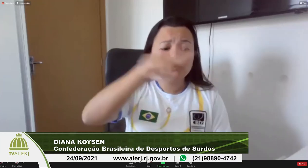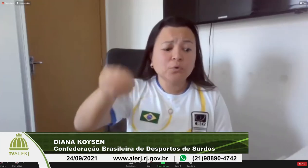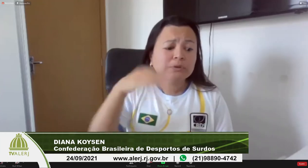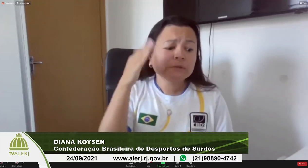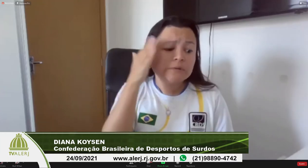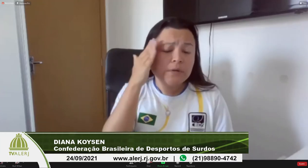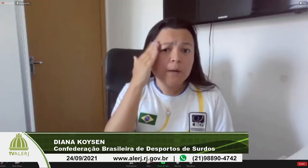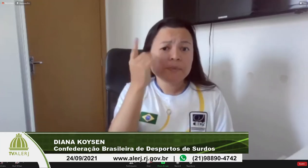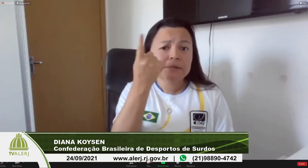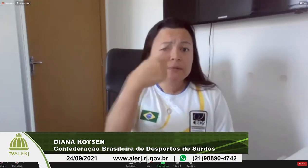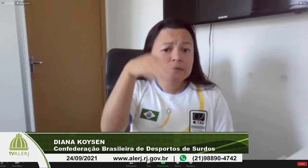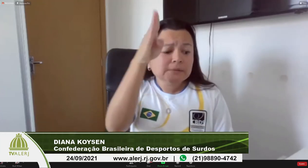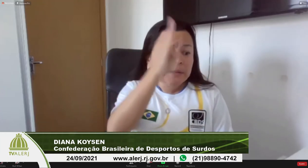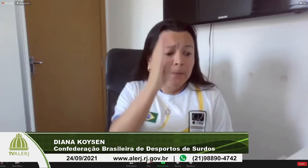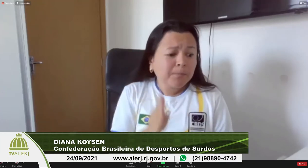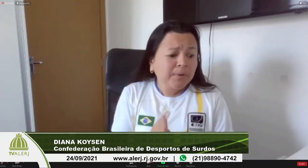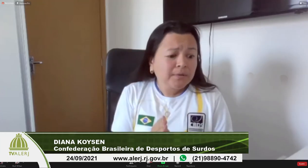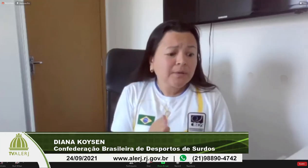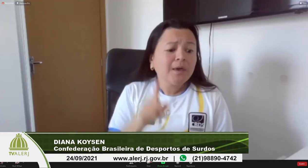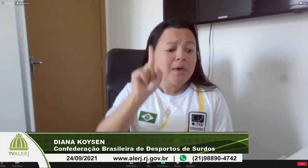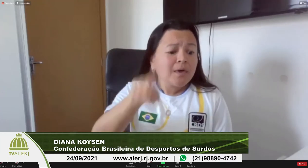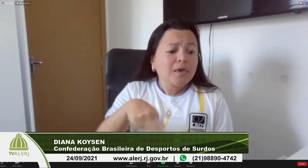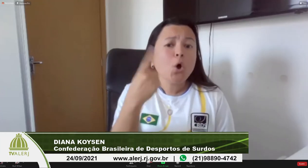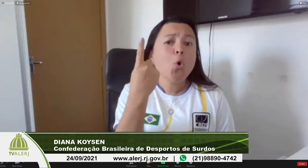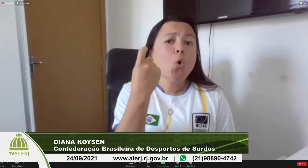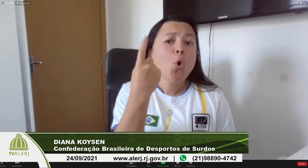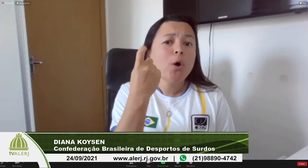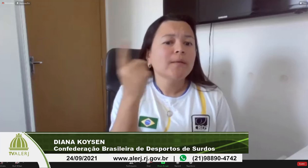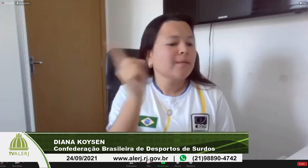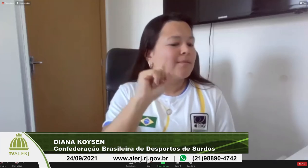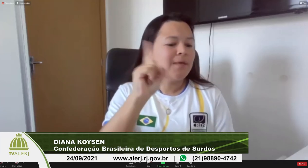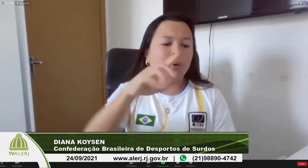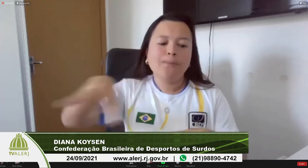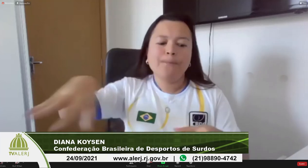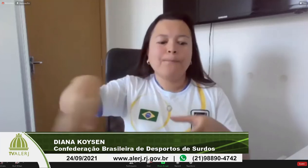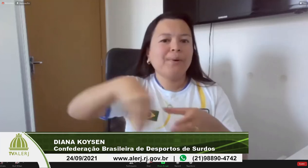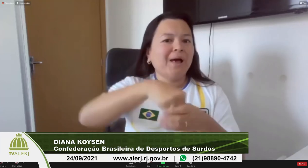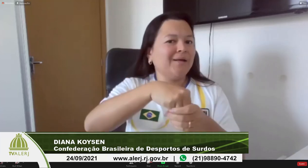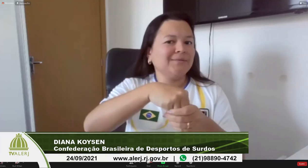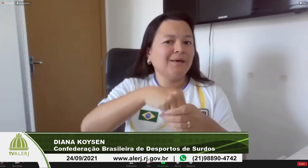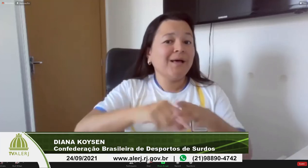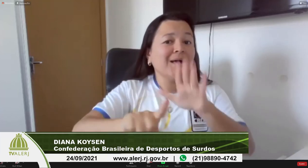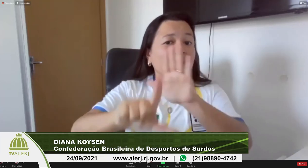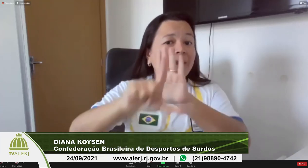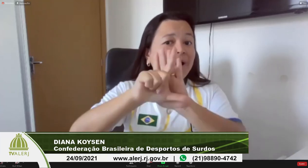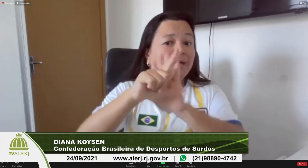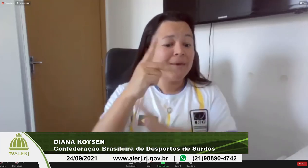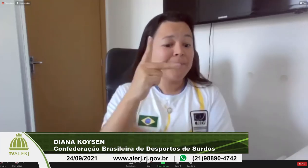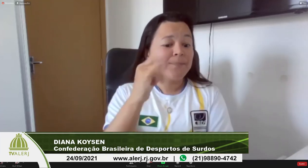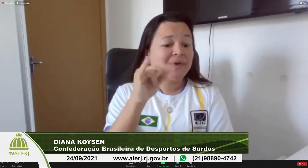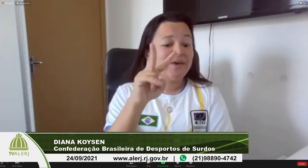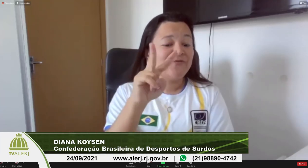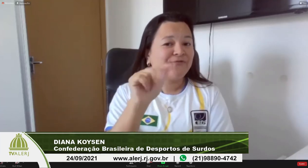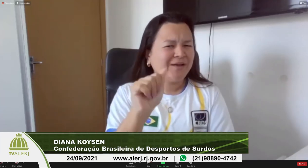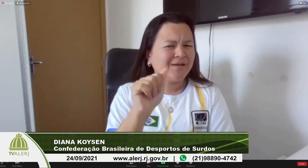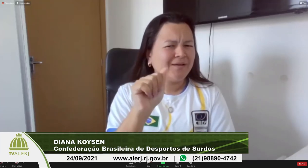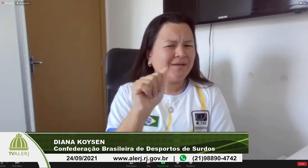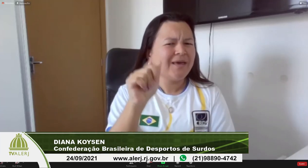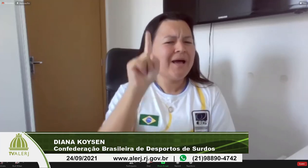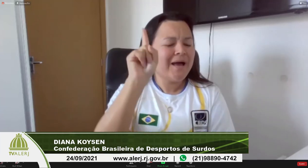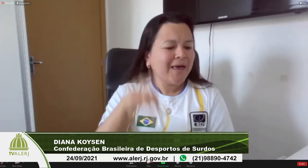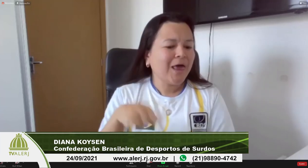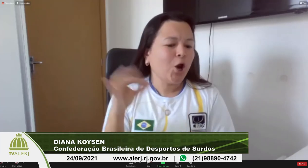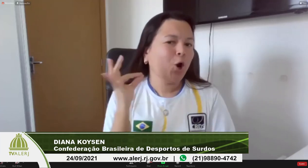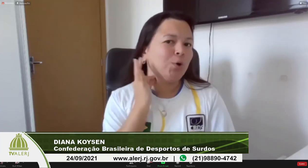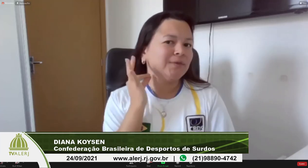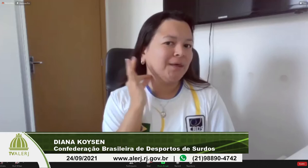eu aqui representando ele trabalha não só a questão de saúde mas a questão social de autoestima então a gente tem que